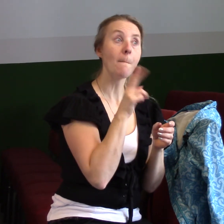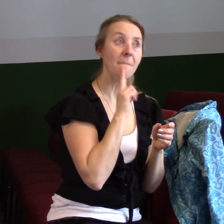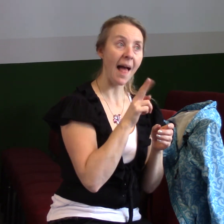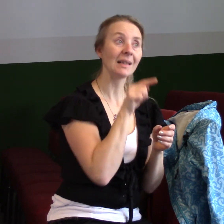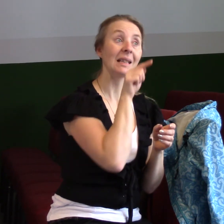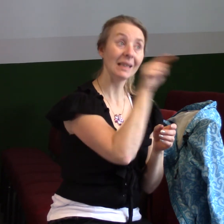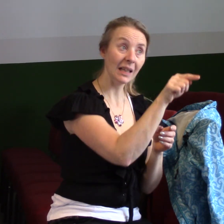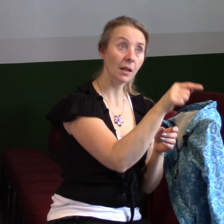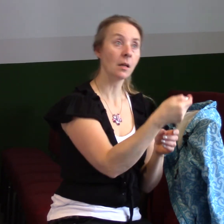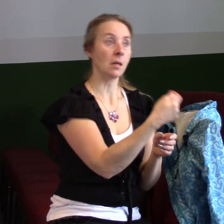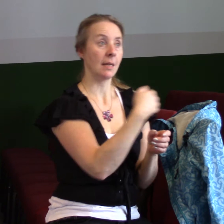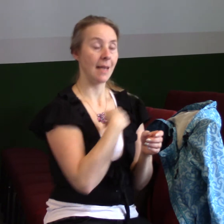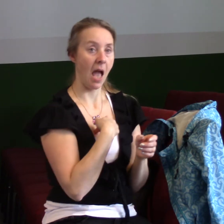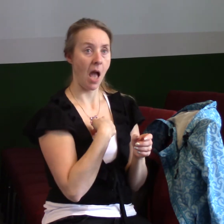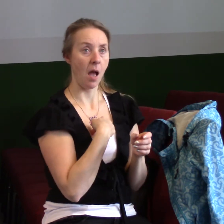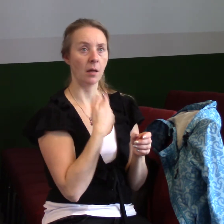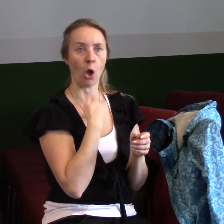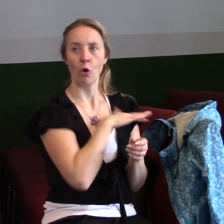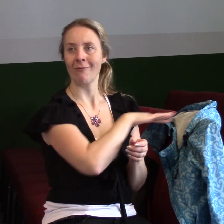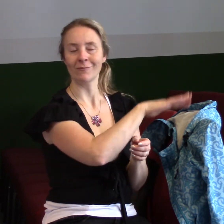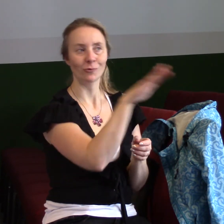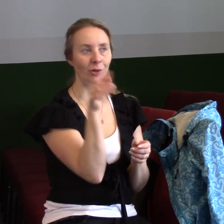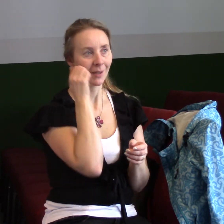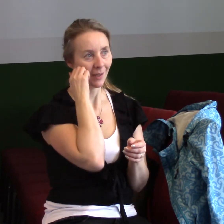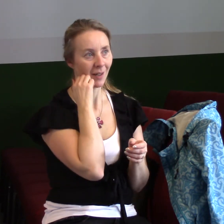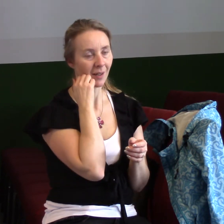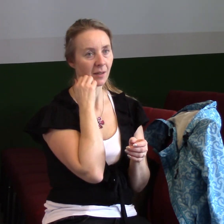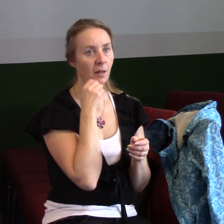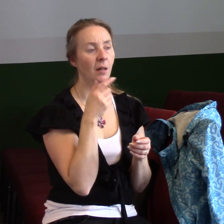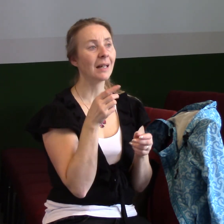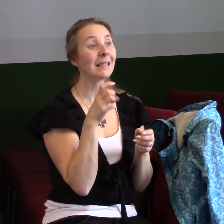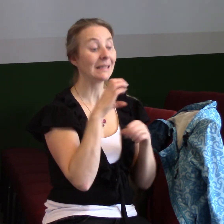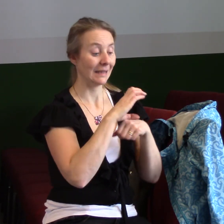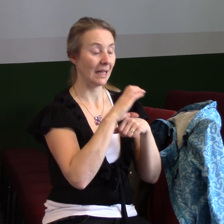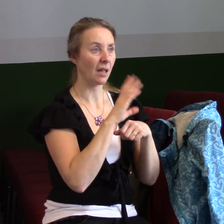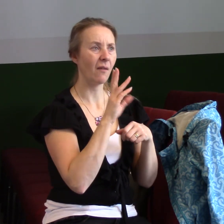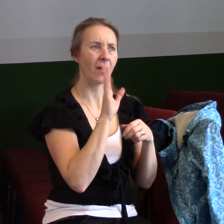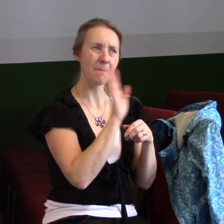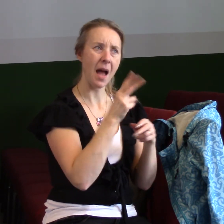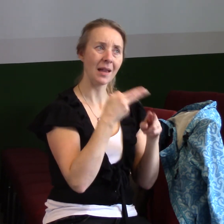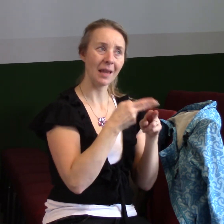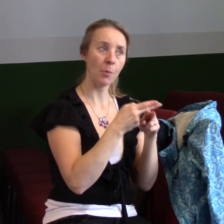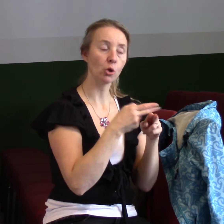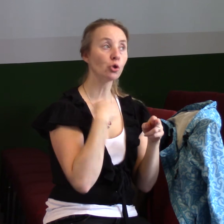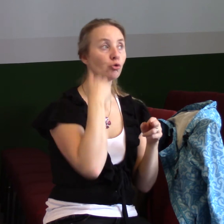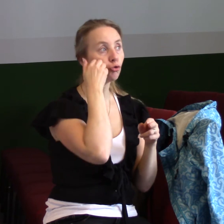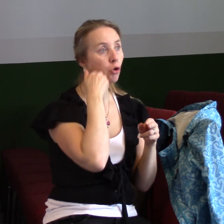V cirku je taková určitá nemoc, že lidé vyhledávají výrazné, silné duchovní vůdce